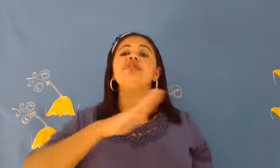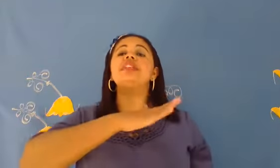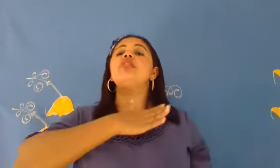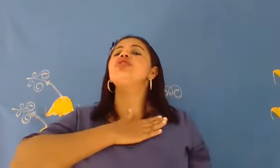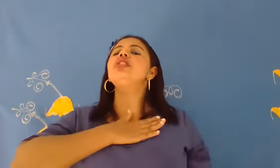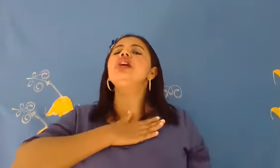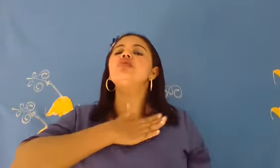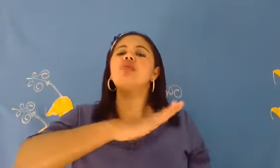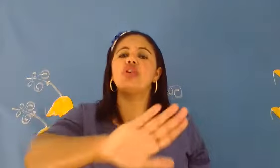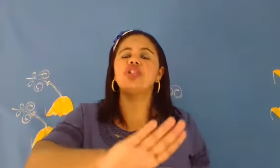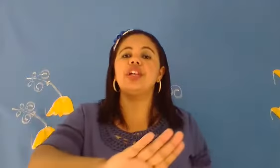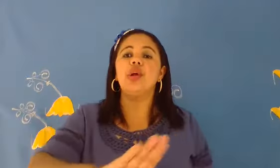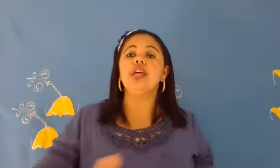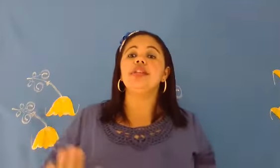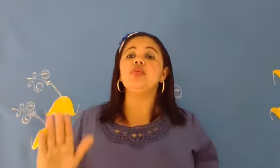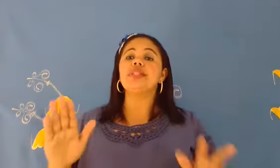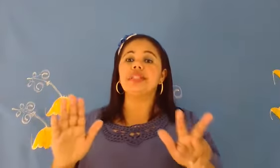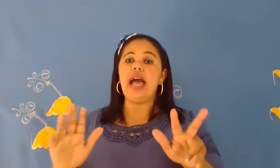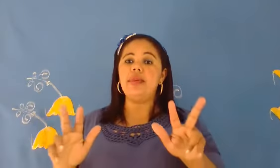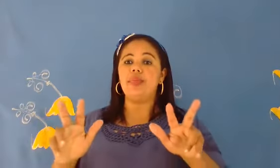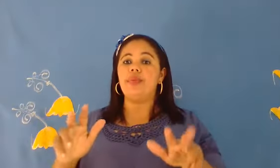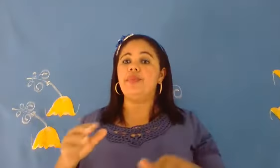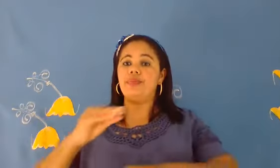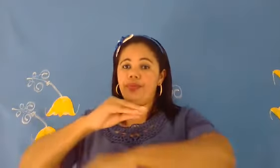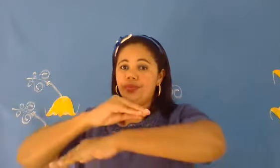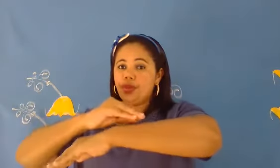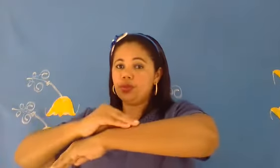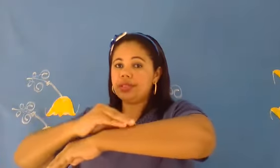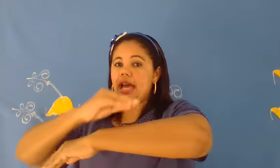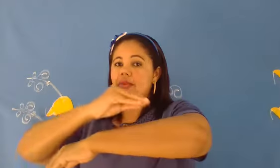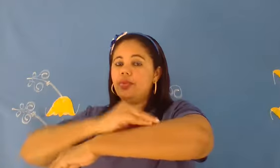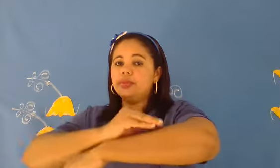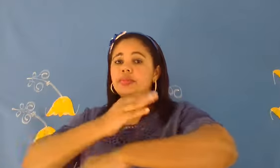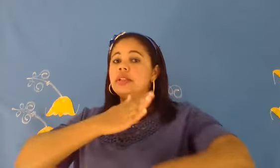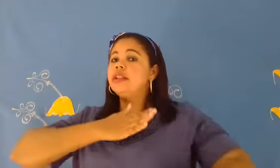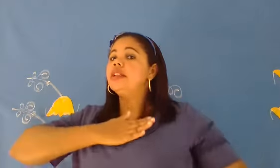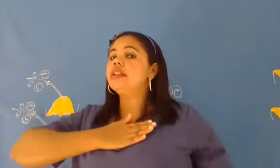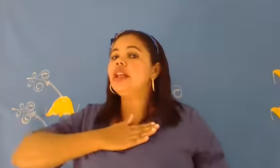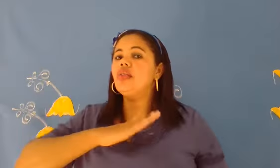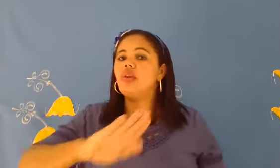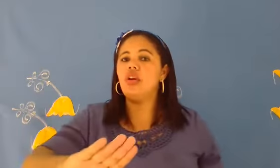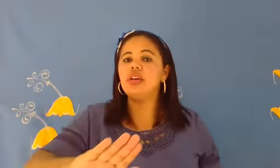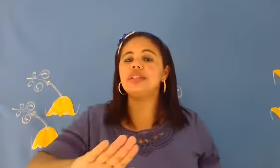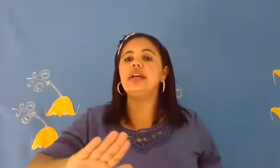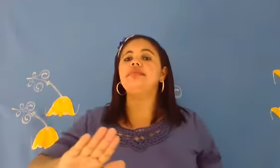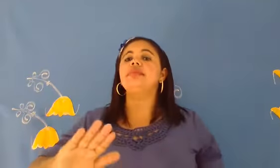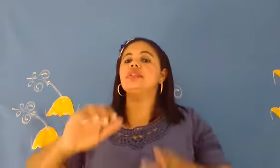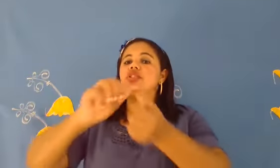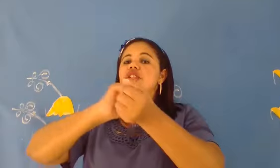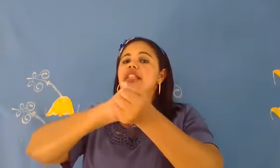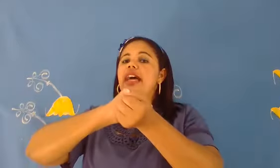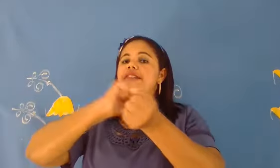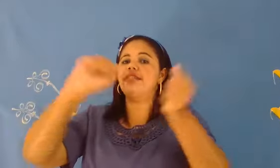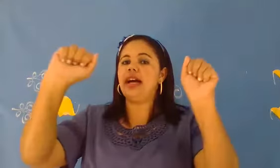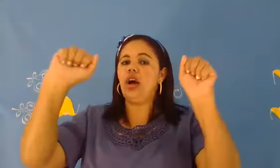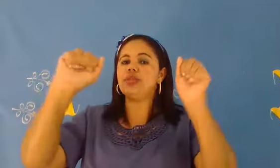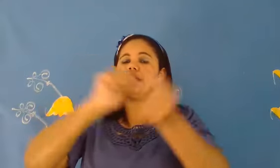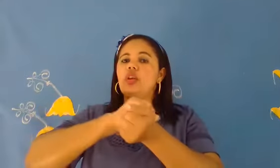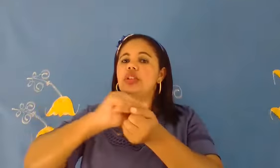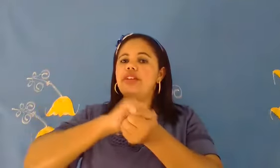aqui é o sinal de não gosta. Então, o sapo. O sapo não gosta de lavar. Olha o sinal de